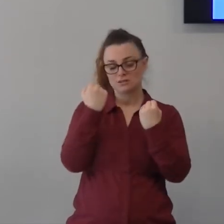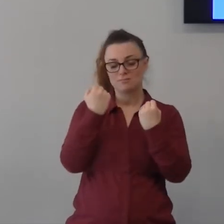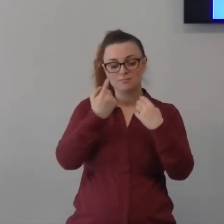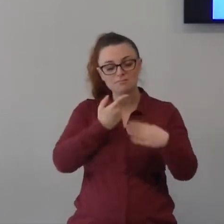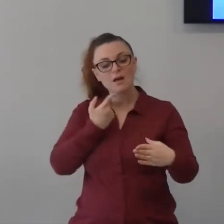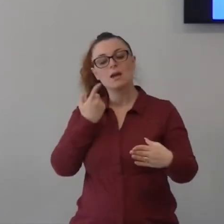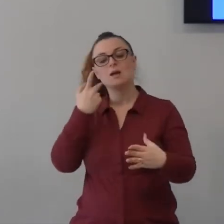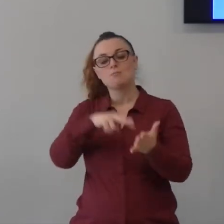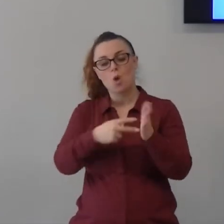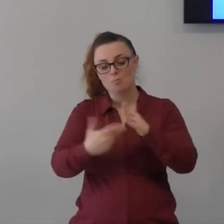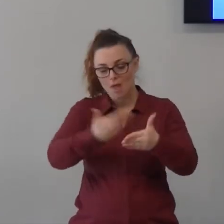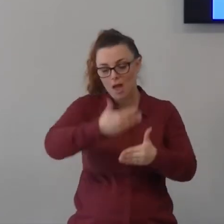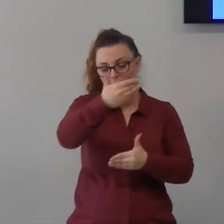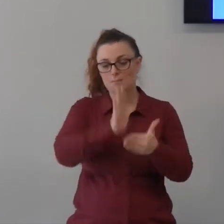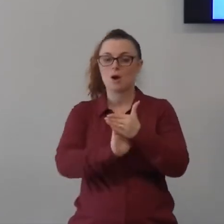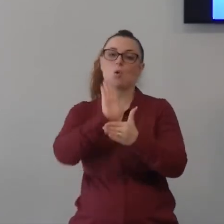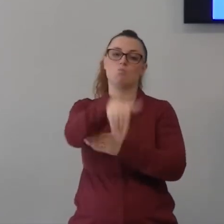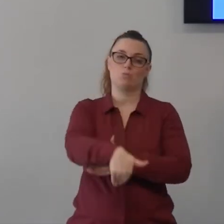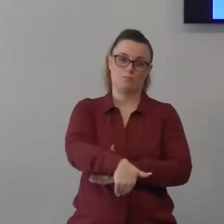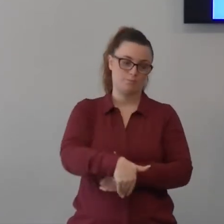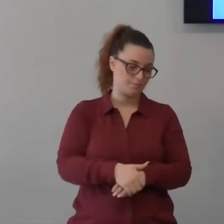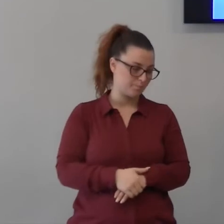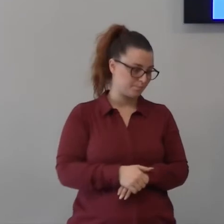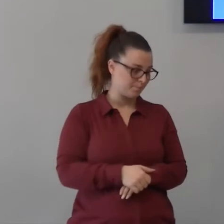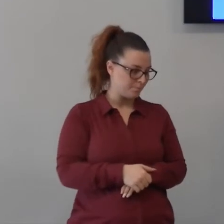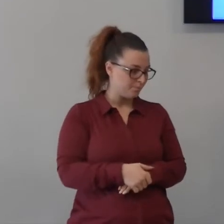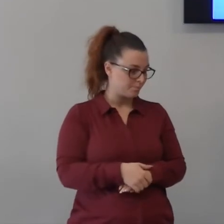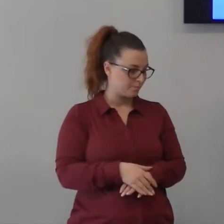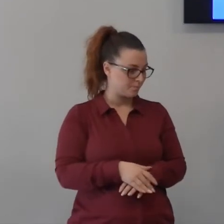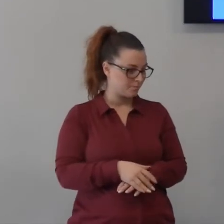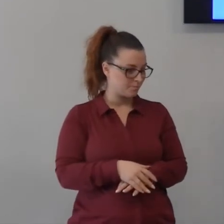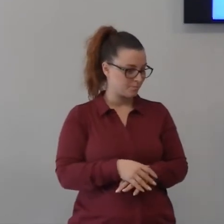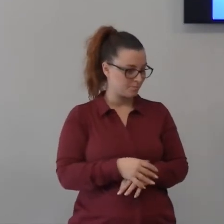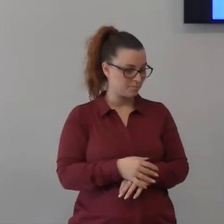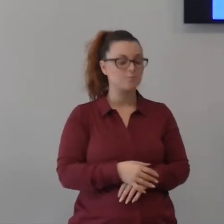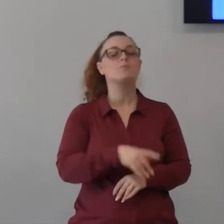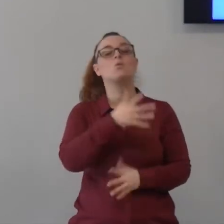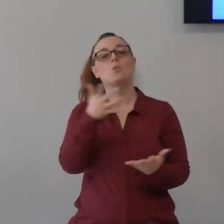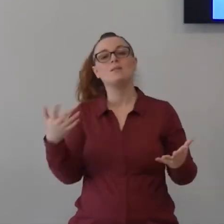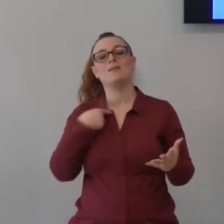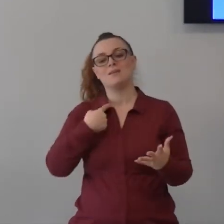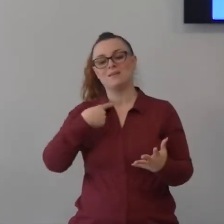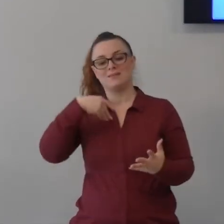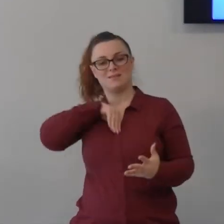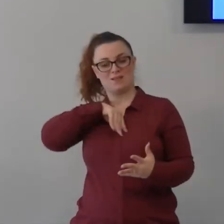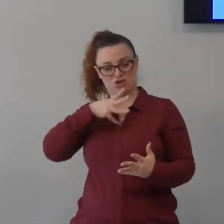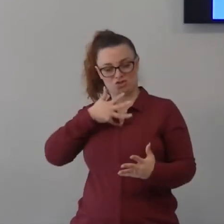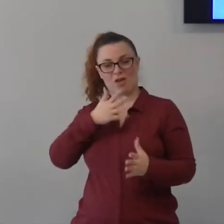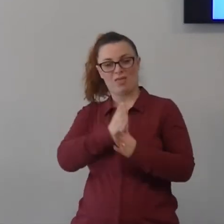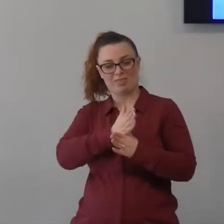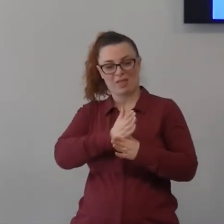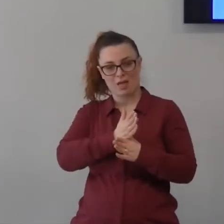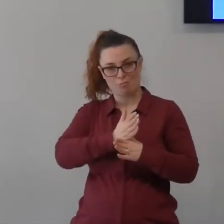perché non lo farai tramite la tua tebolezza ma tramite la sua potenza più di una volta è detto